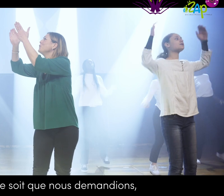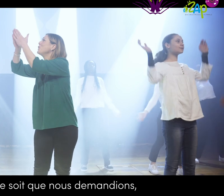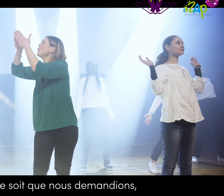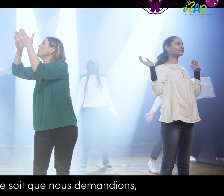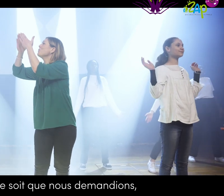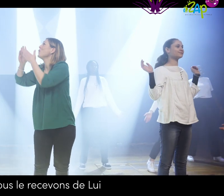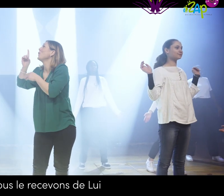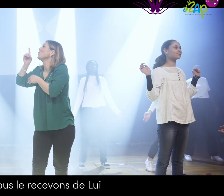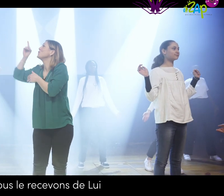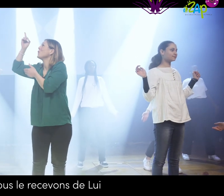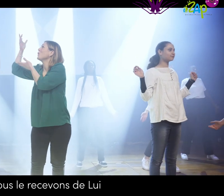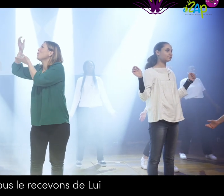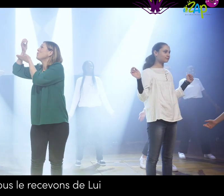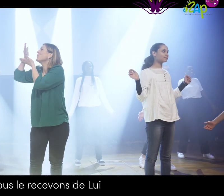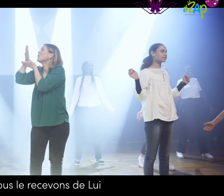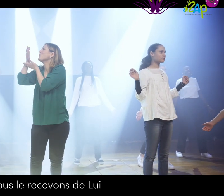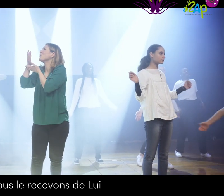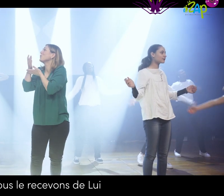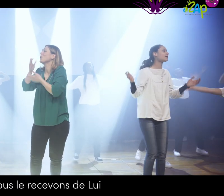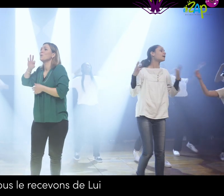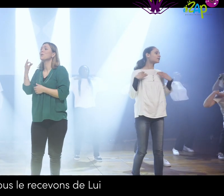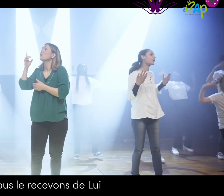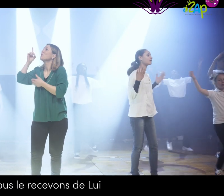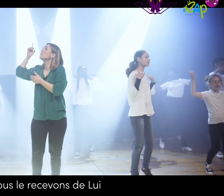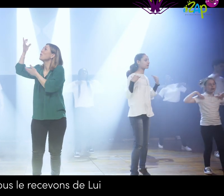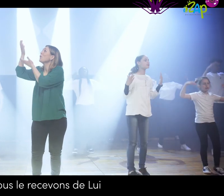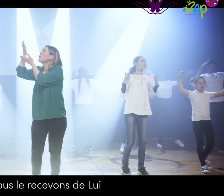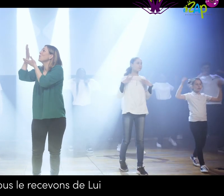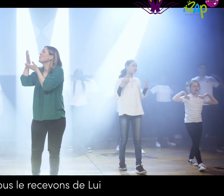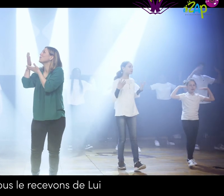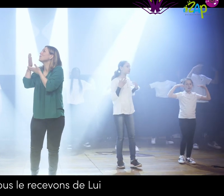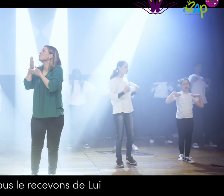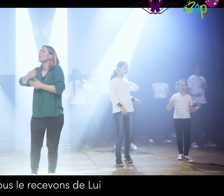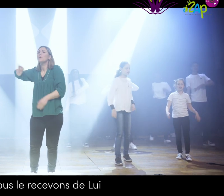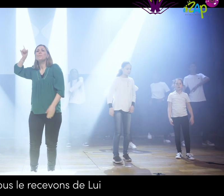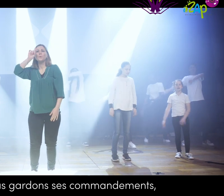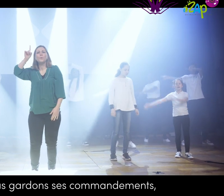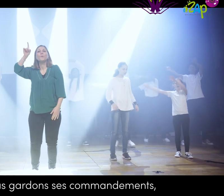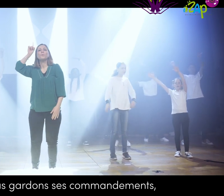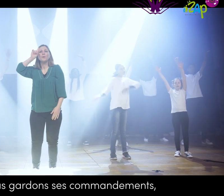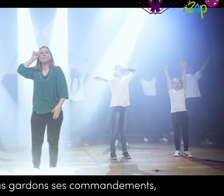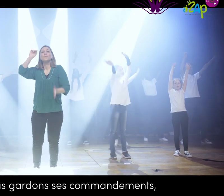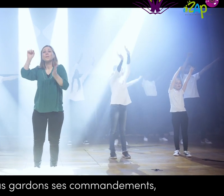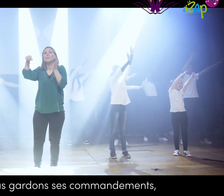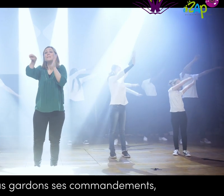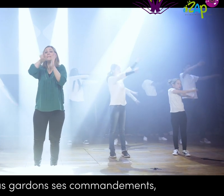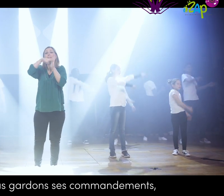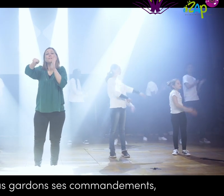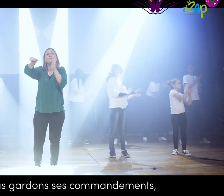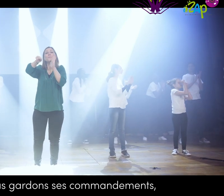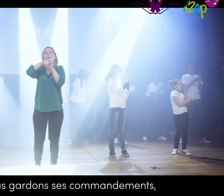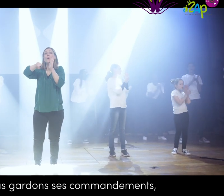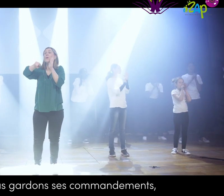demandions Nous le recevons de lui Nous le recevons de lui Parce que nous gardons